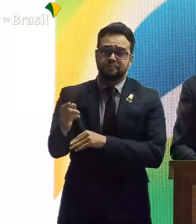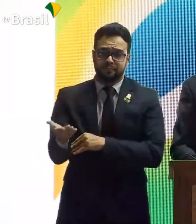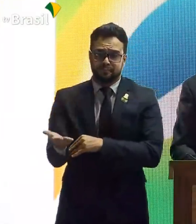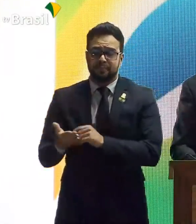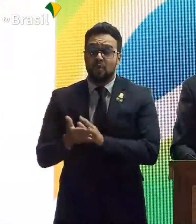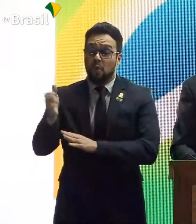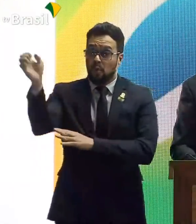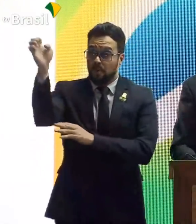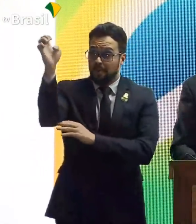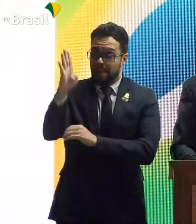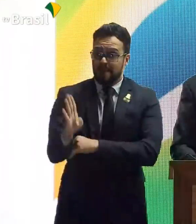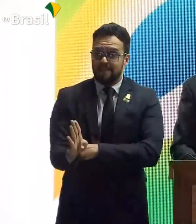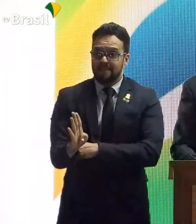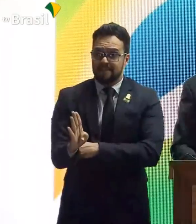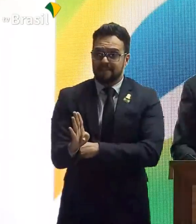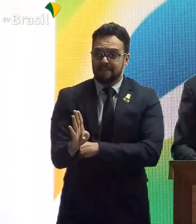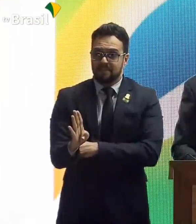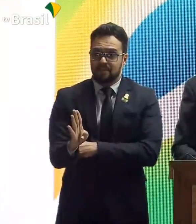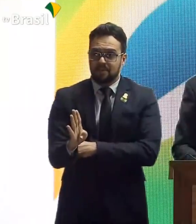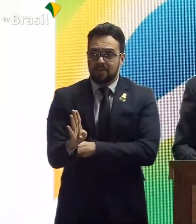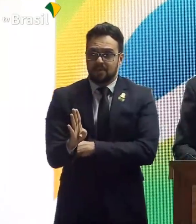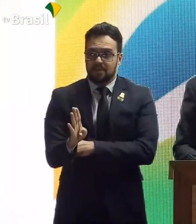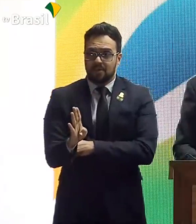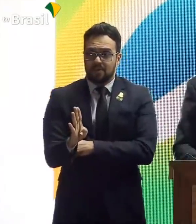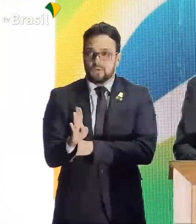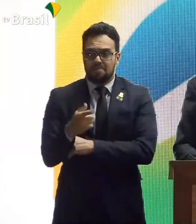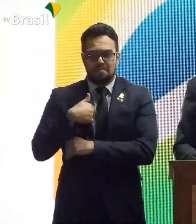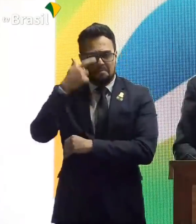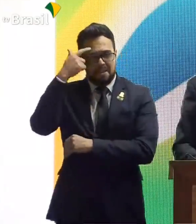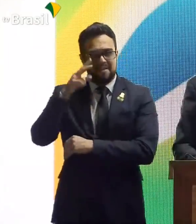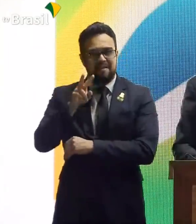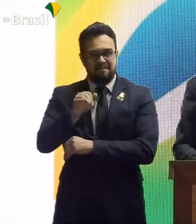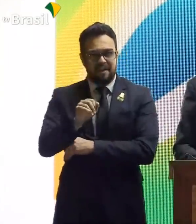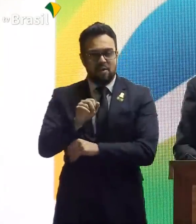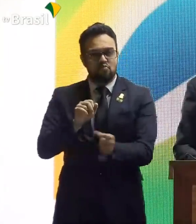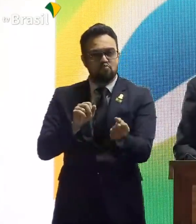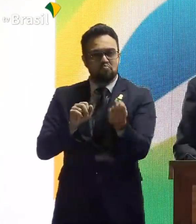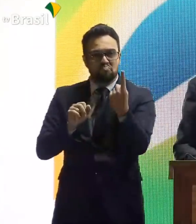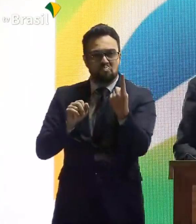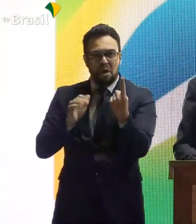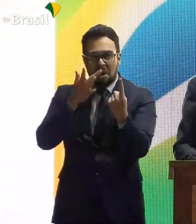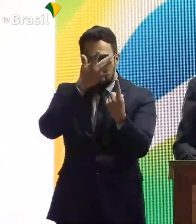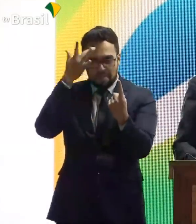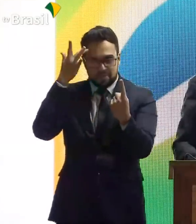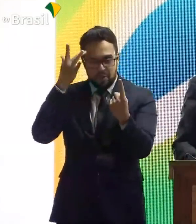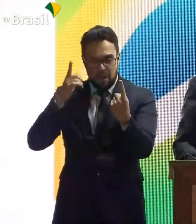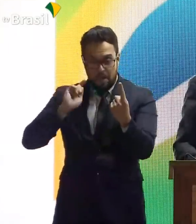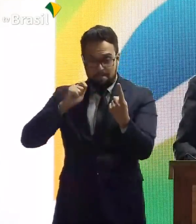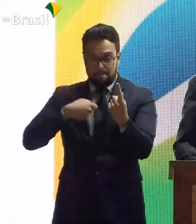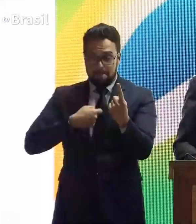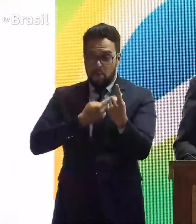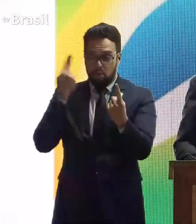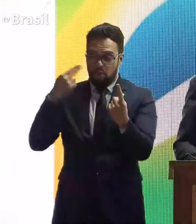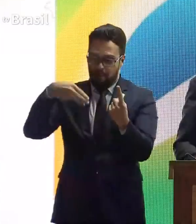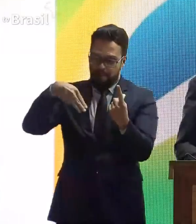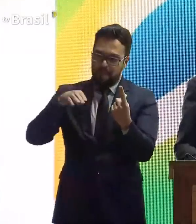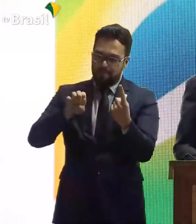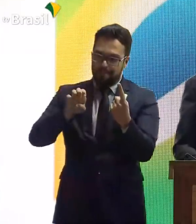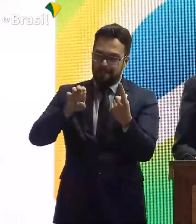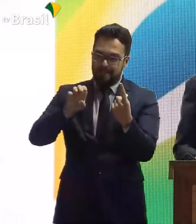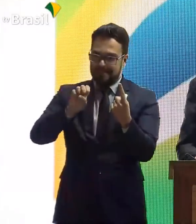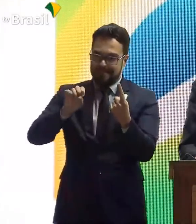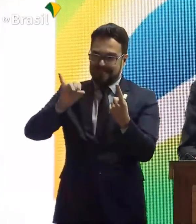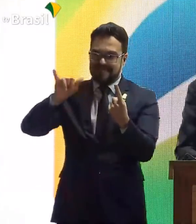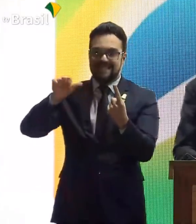O Brasil não vai sair do buraco por causa de uma pessoa só. O meu nome é Messias também, mas não faço